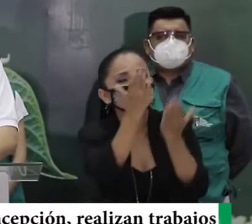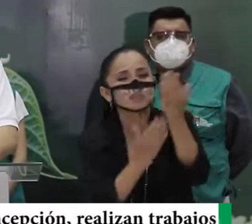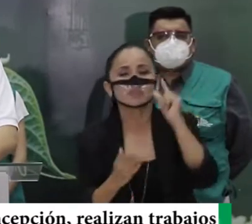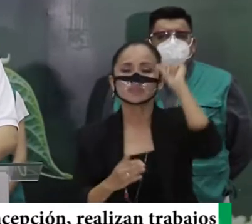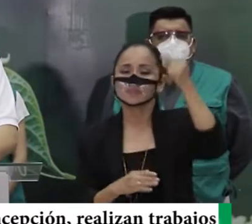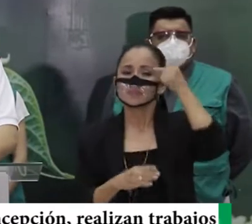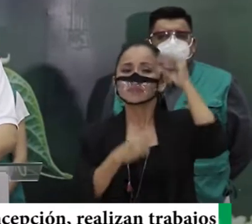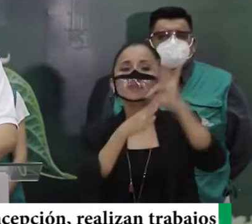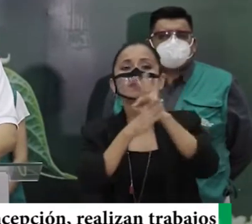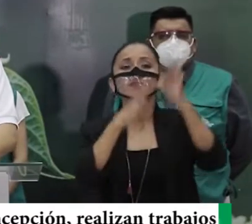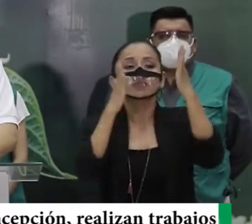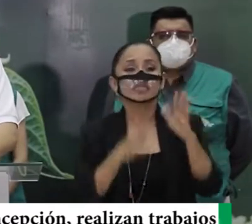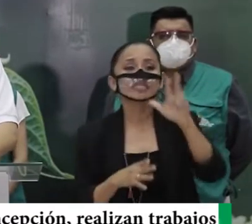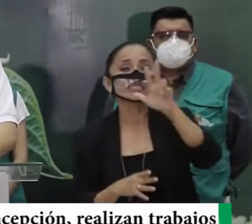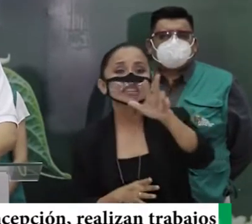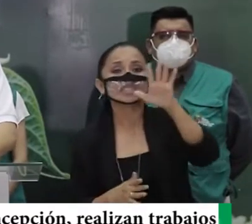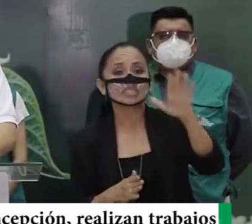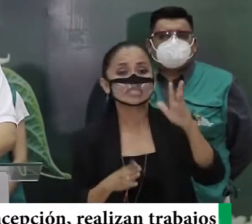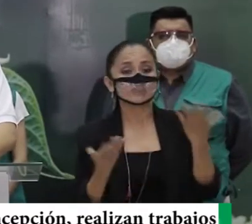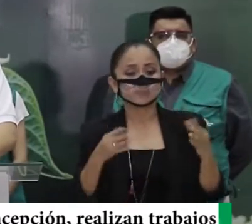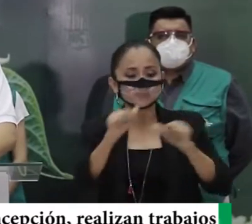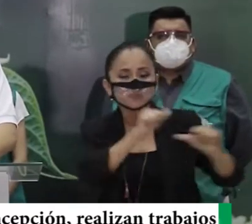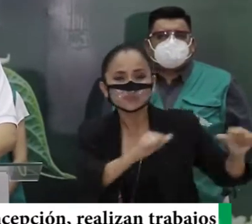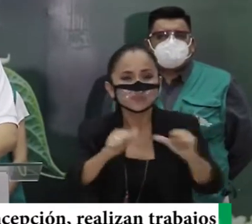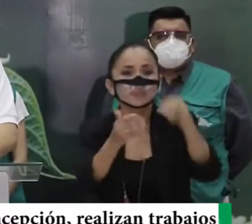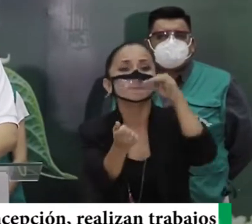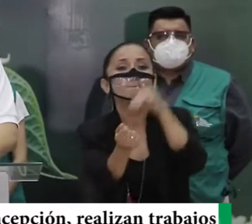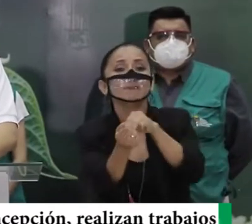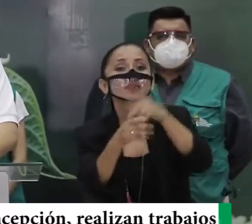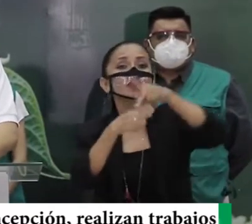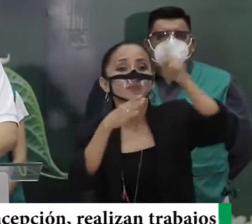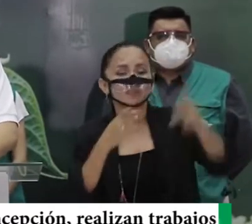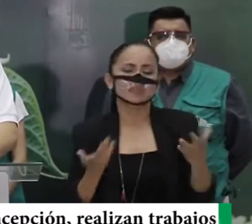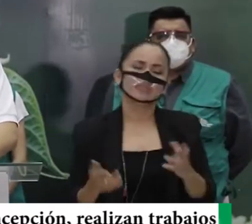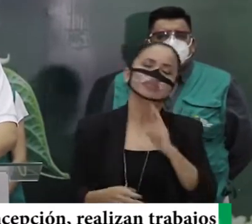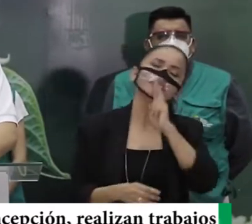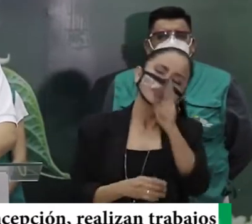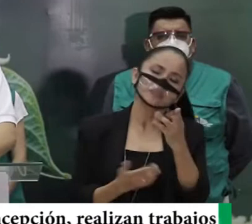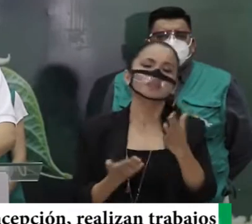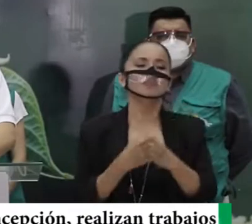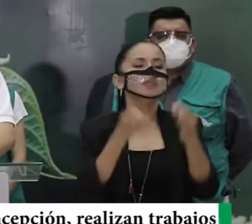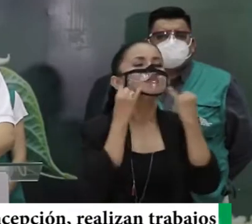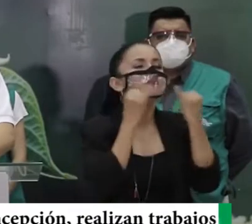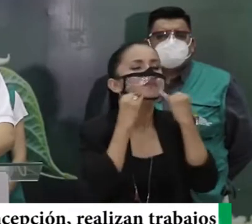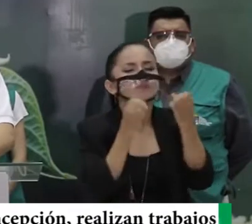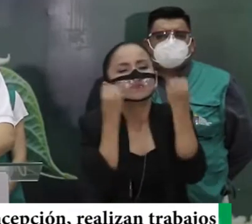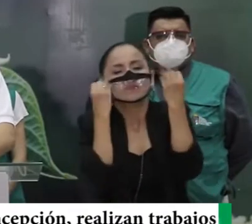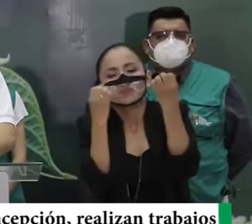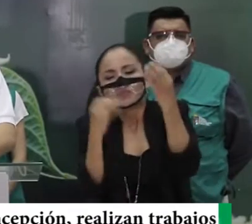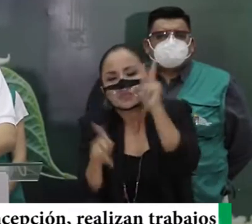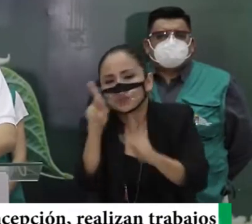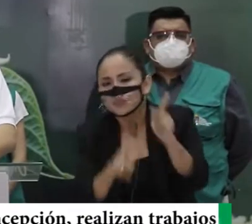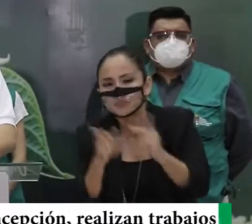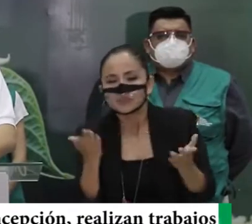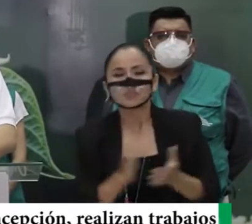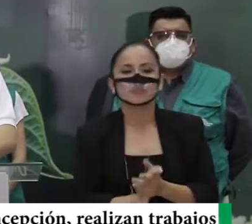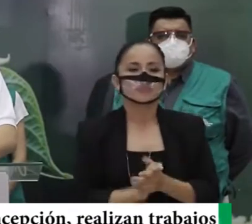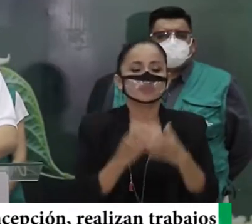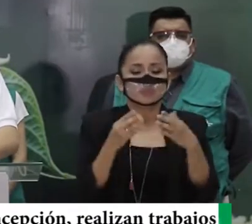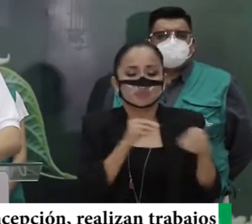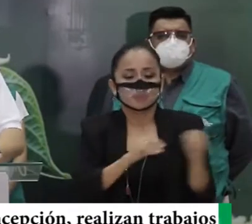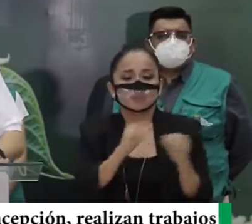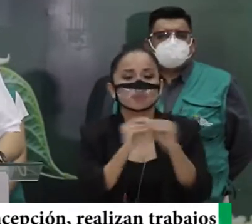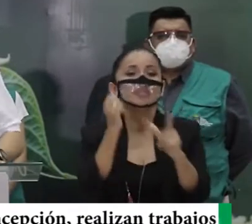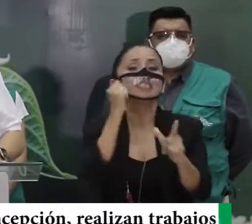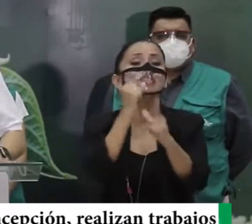público y 35 años en actividad como médico. Realmente informador de muchos, muchas personas y generador